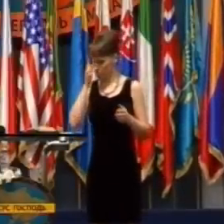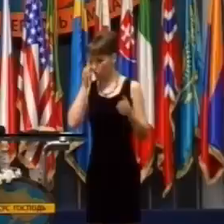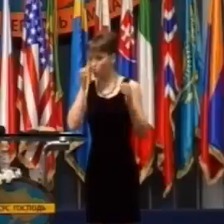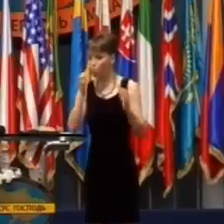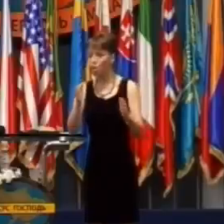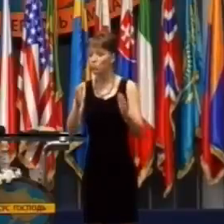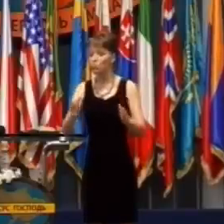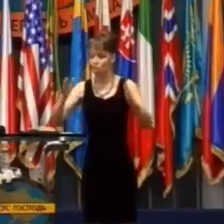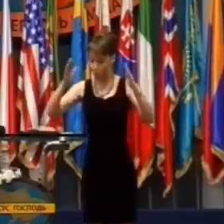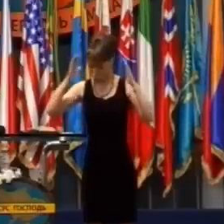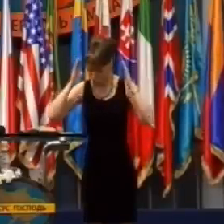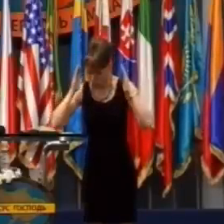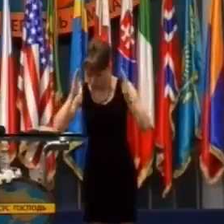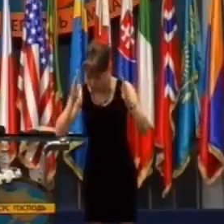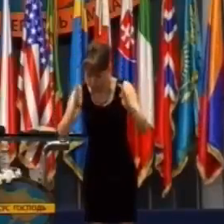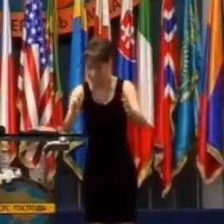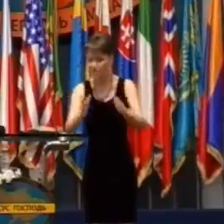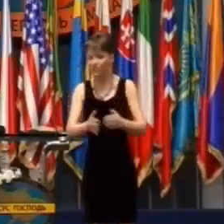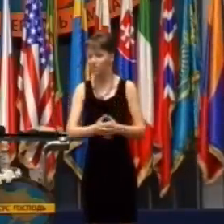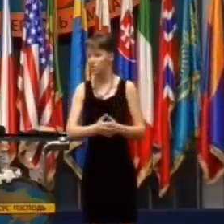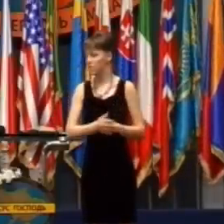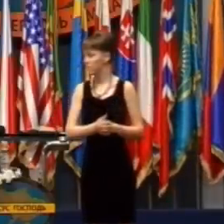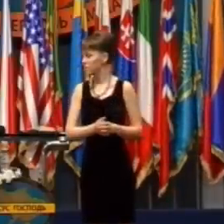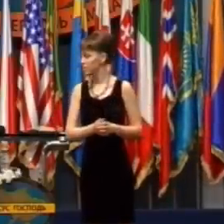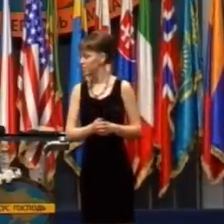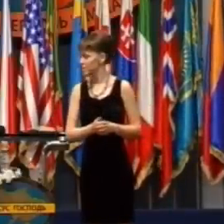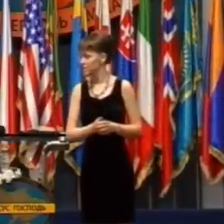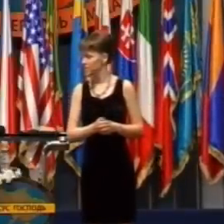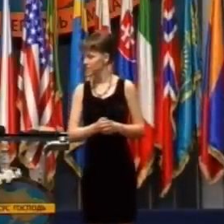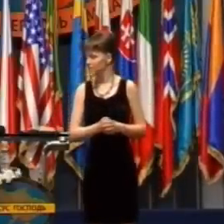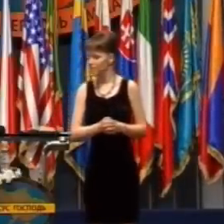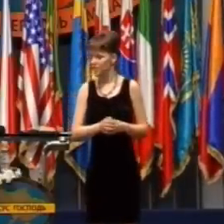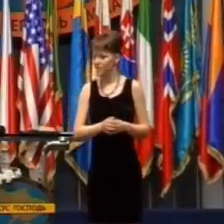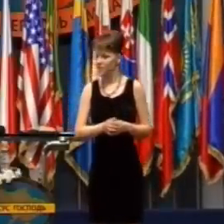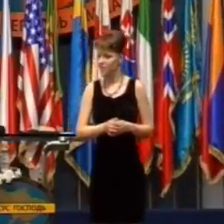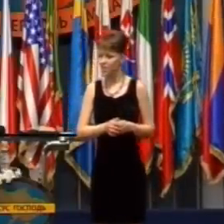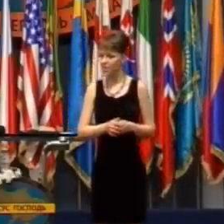Duch Boží tam vrazil, explódoval tam.